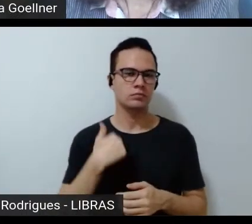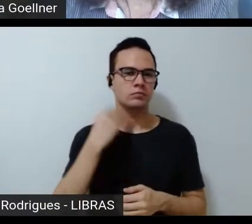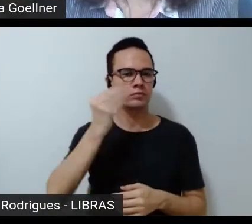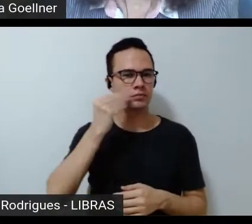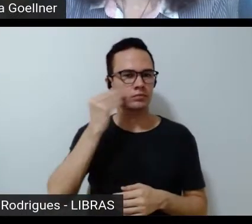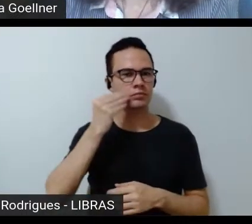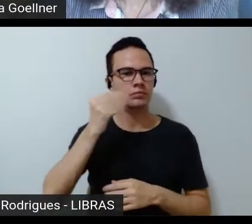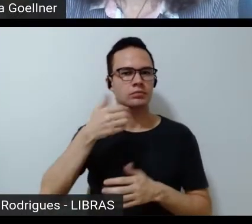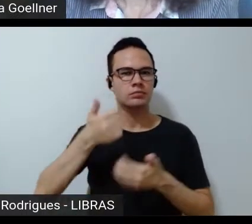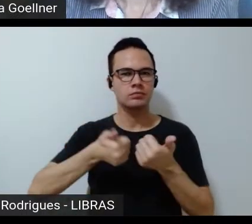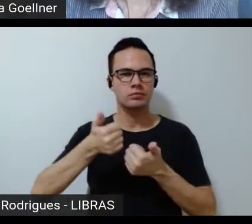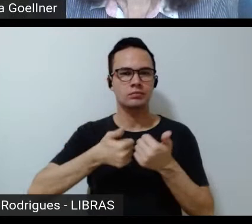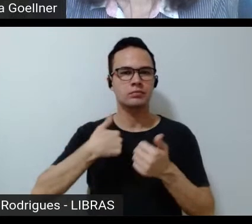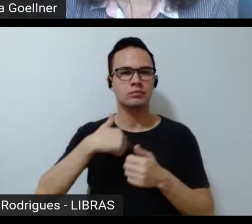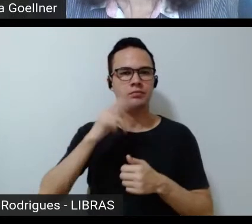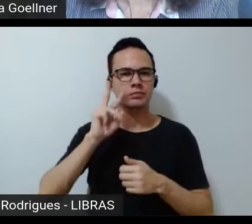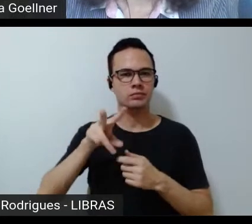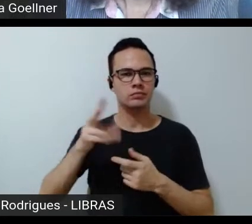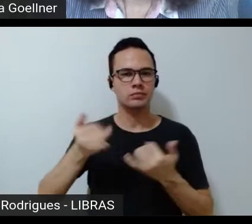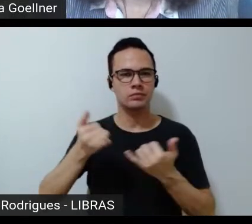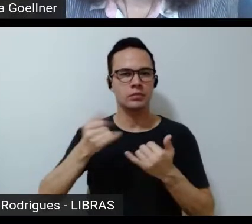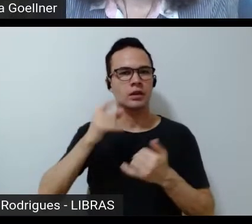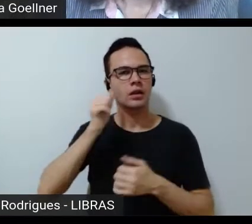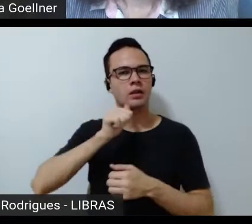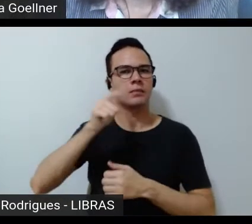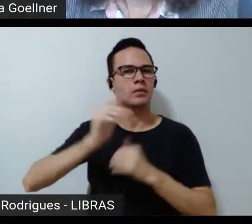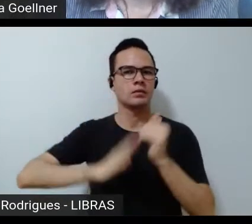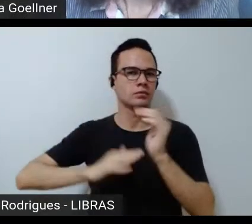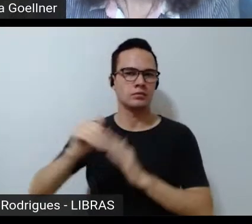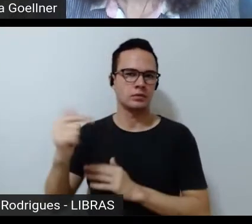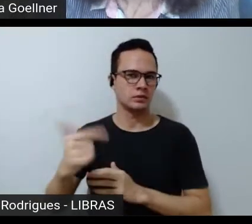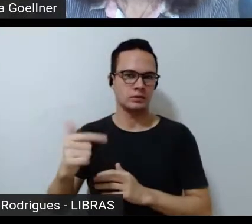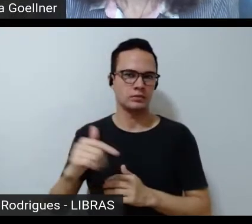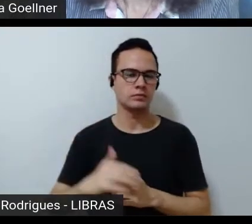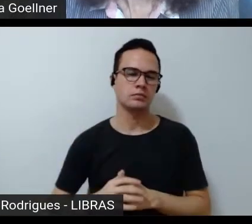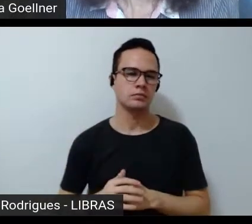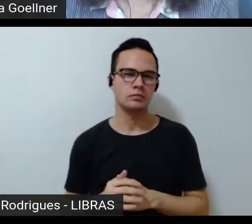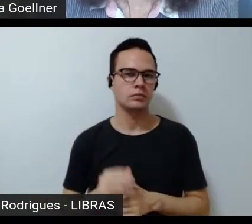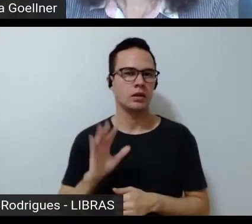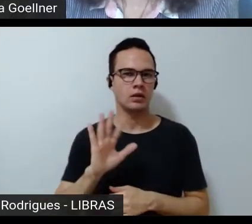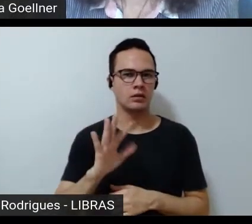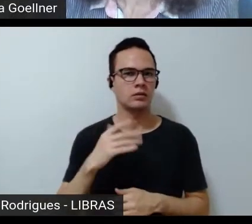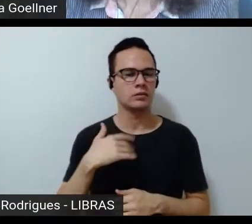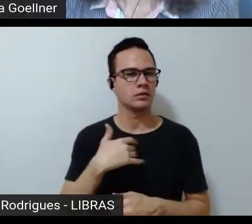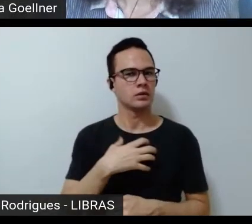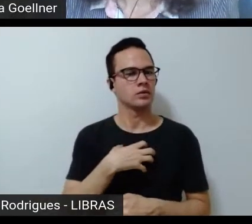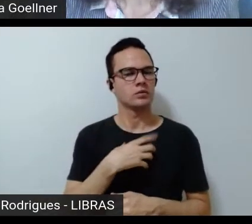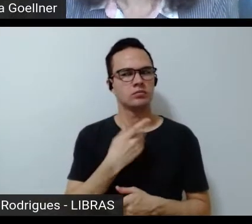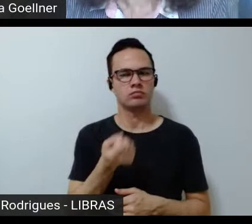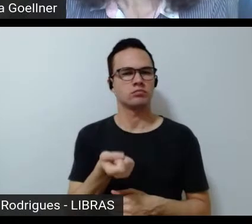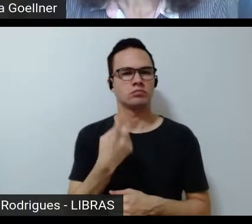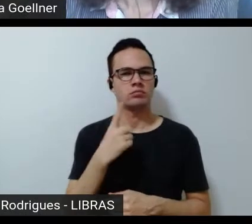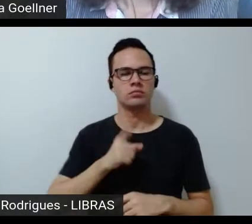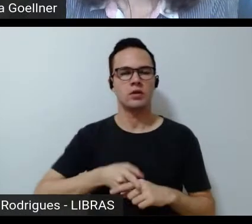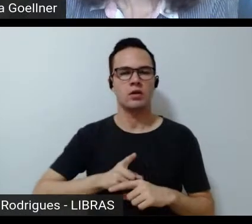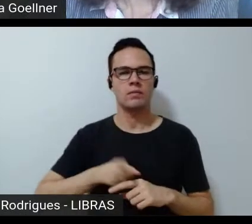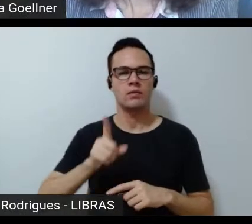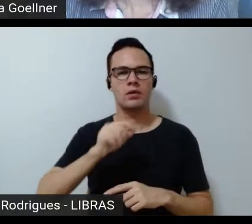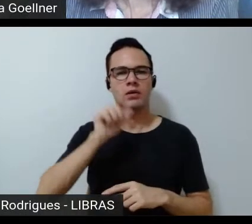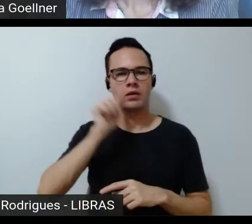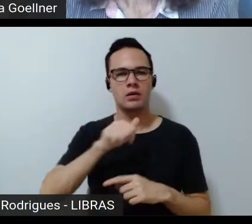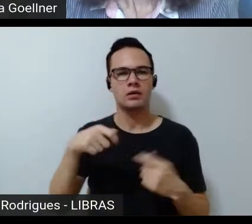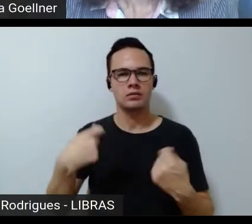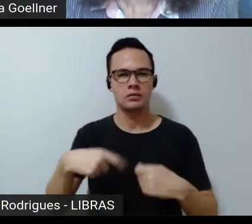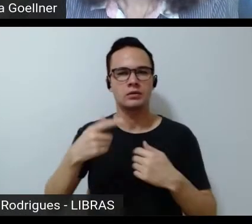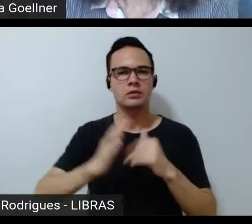futebol, muito do que eu tenho ouvido é que as mulheres não têm qualificação para estar no futebol. Mas eu fico muito intrigada porque as mulheres precisam se